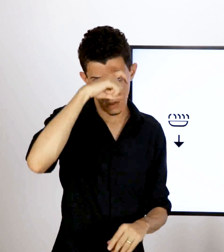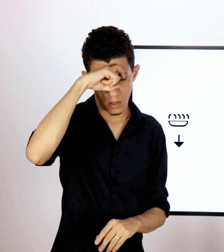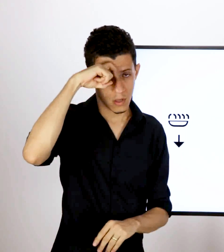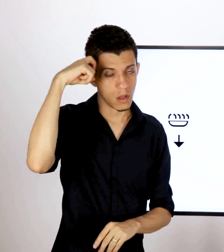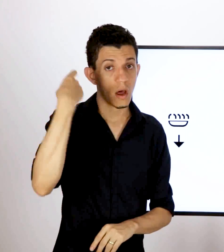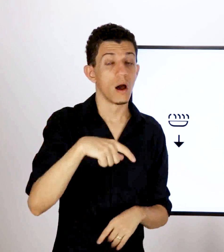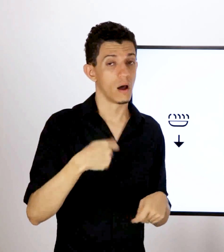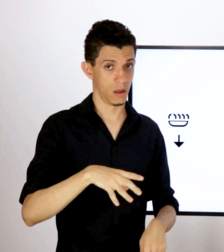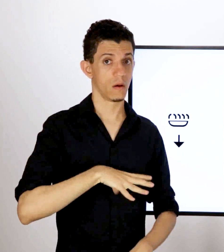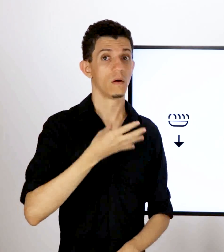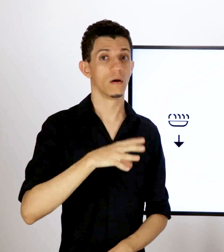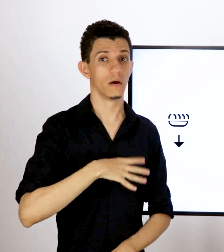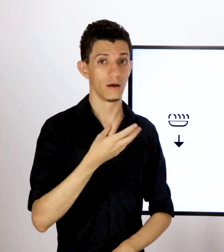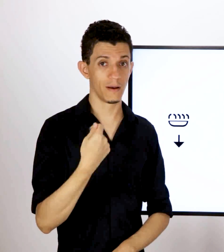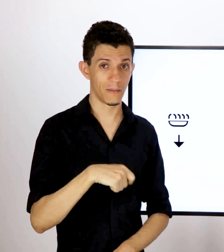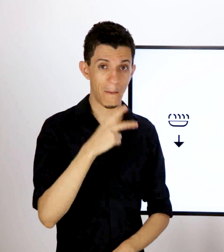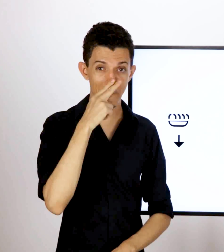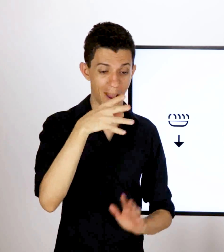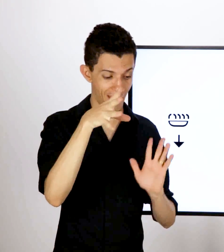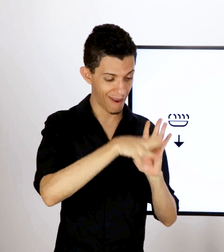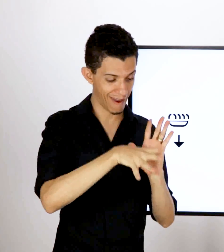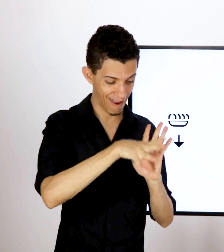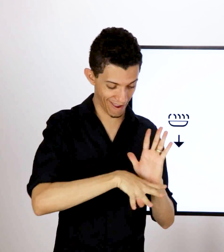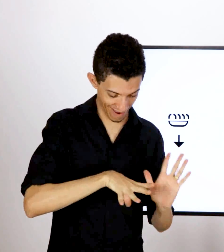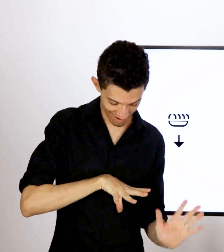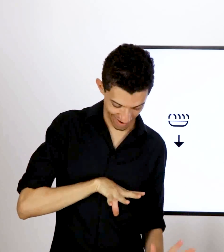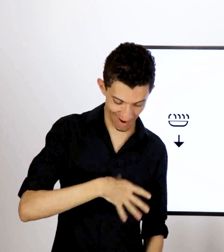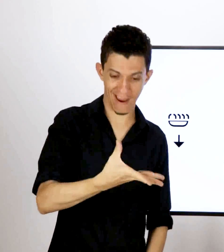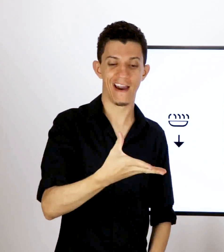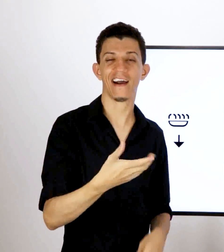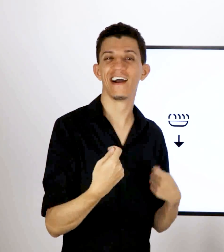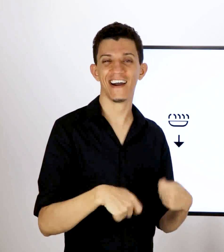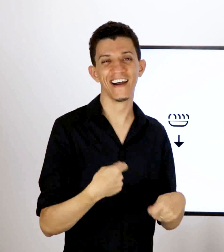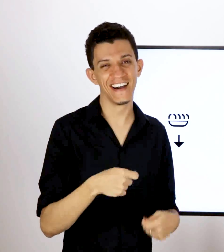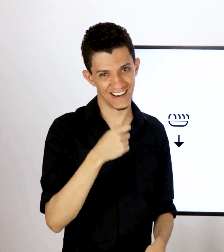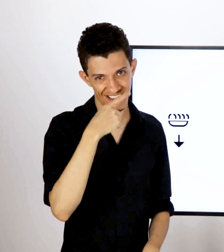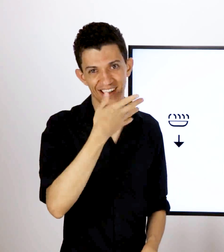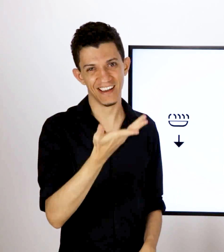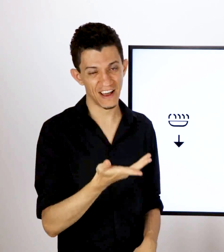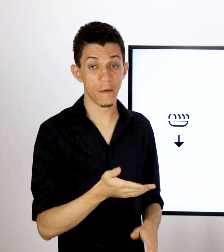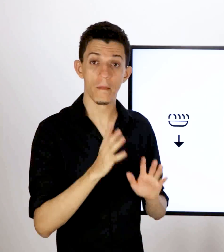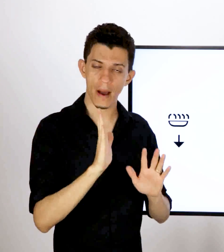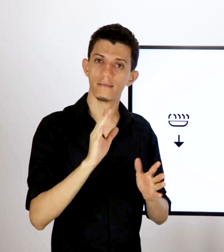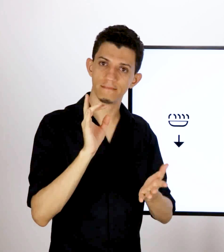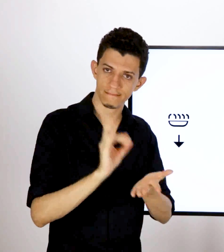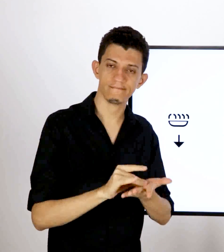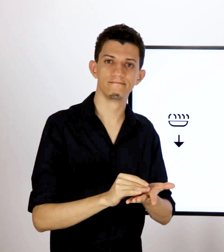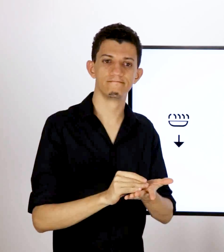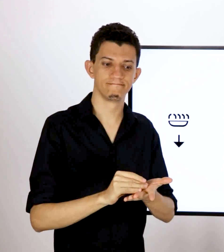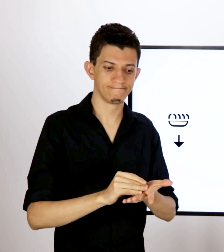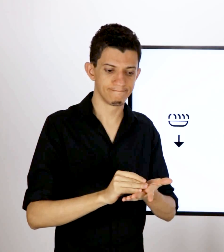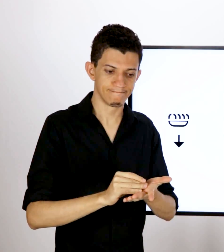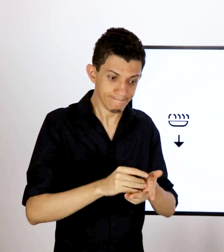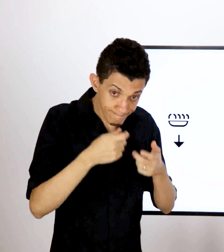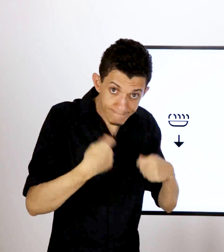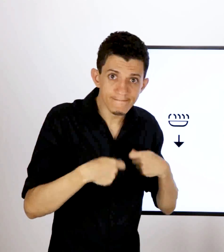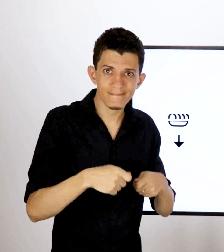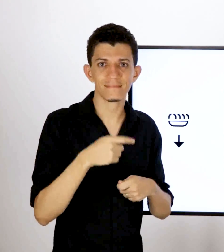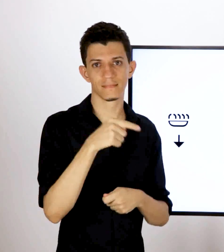sinalizado é muito difícil, é muito árduo. Por quê? Fica algo muito impregnado em sua mente. E você acaba falando